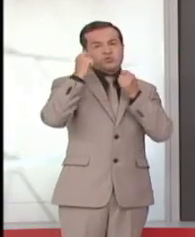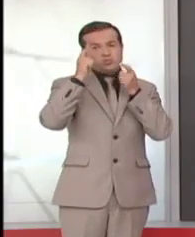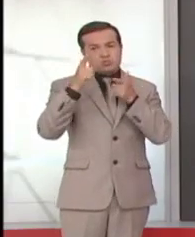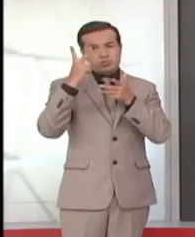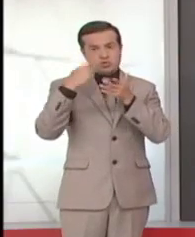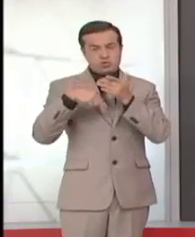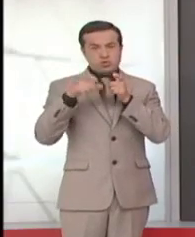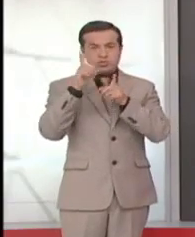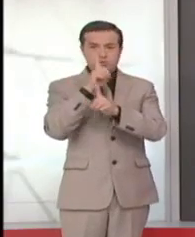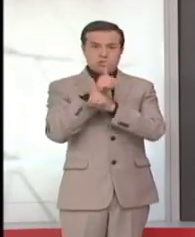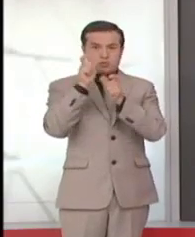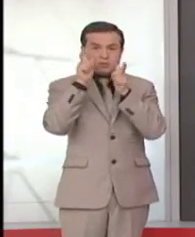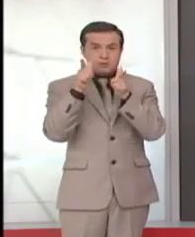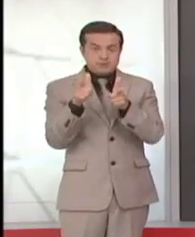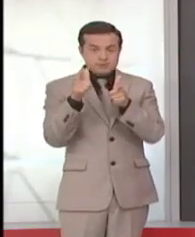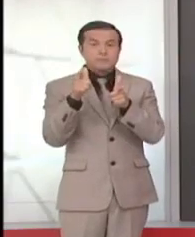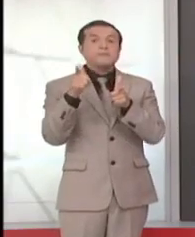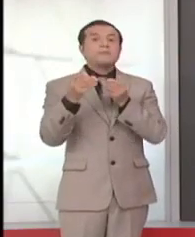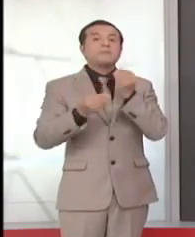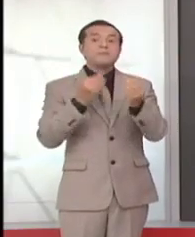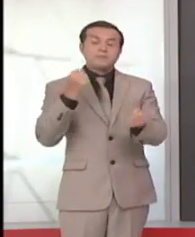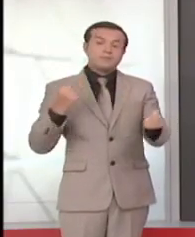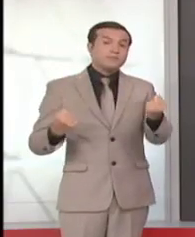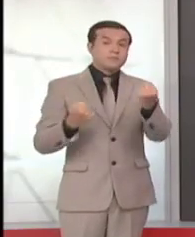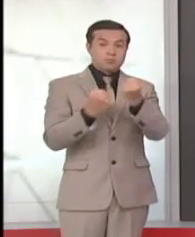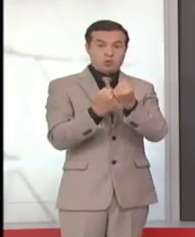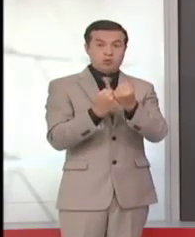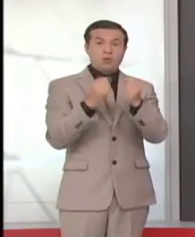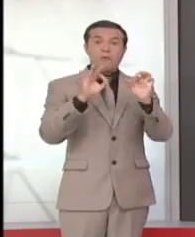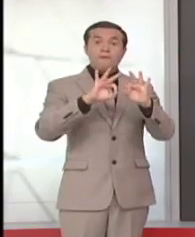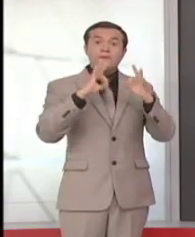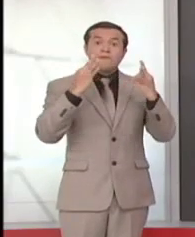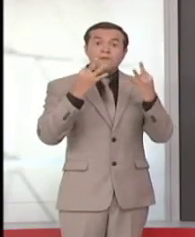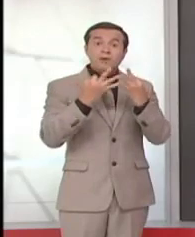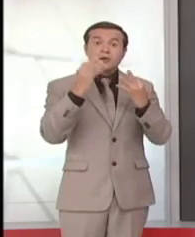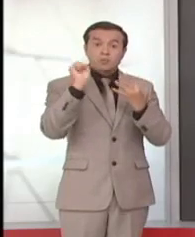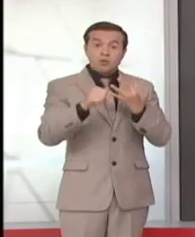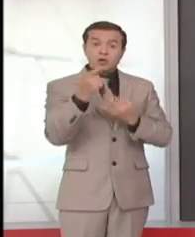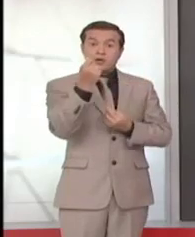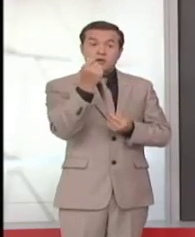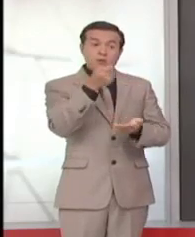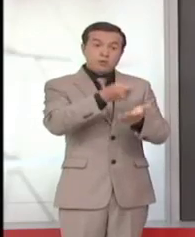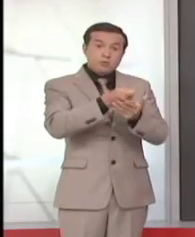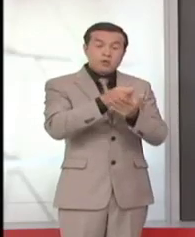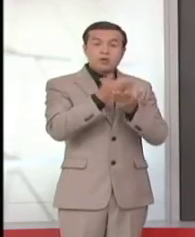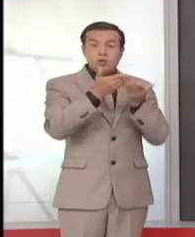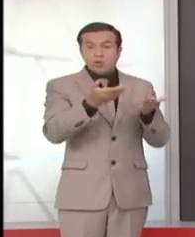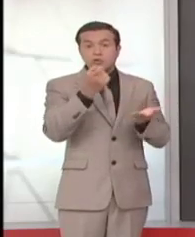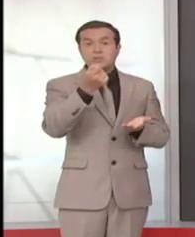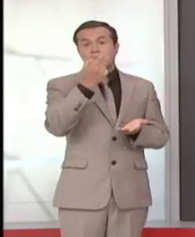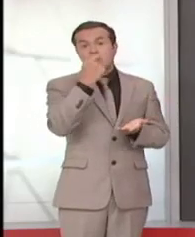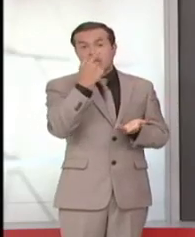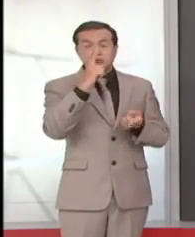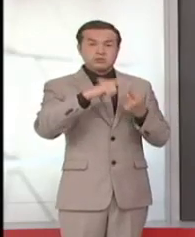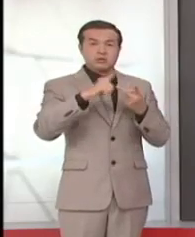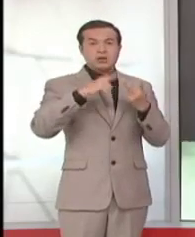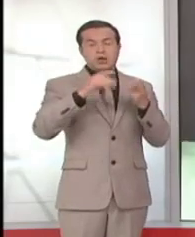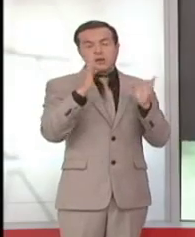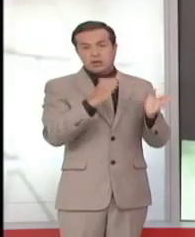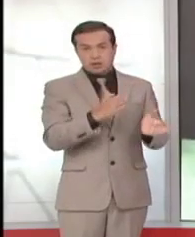las personas cuidadoras. Contribuyen a que la familia pueda costear gastos de medicinas, de terapias. De acuerdo a la